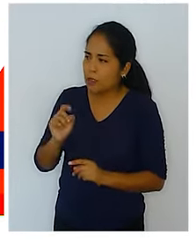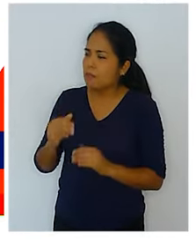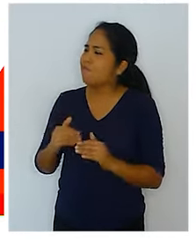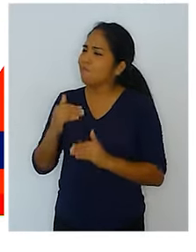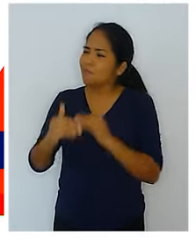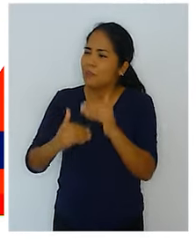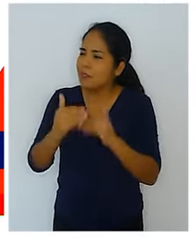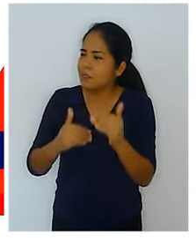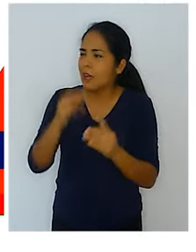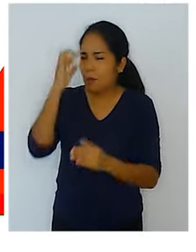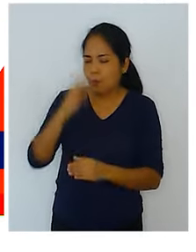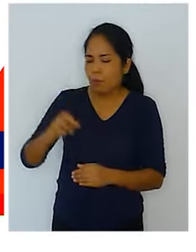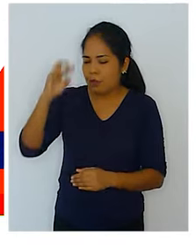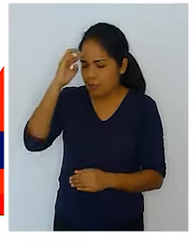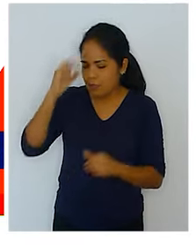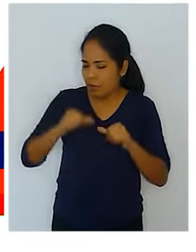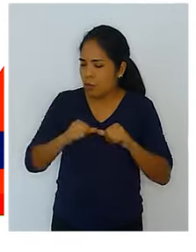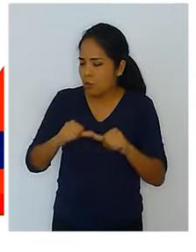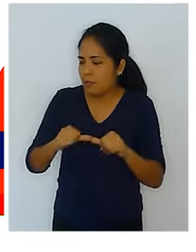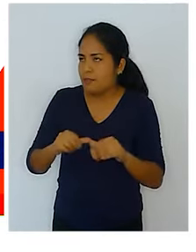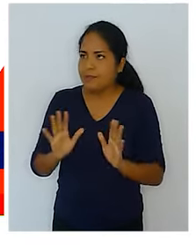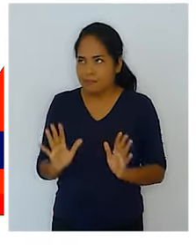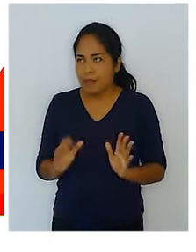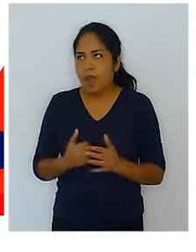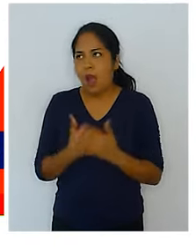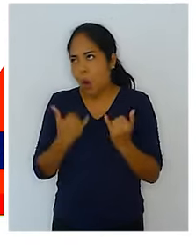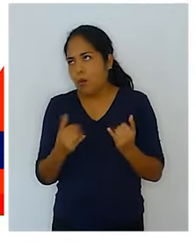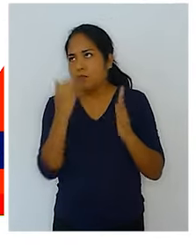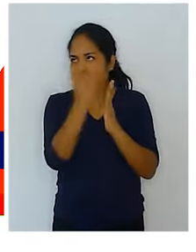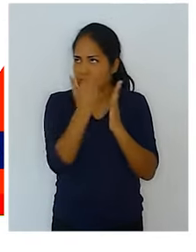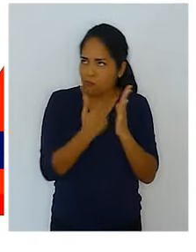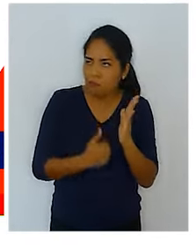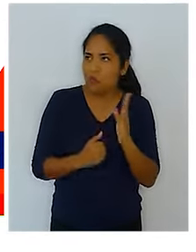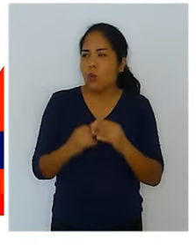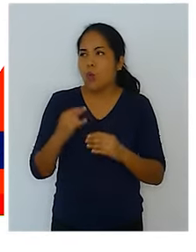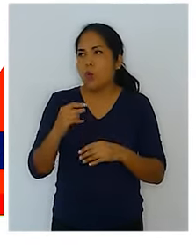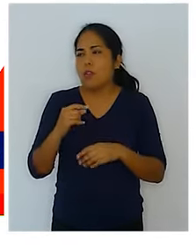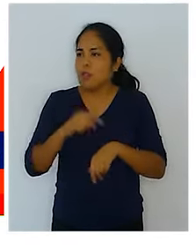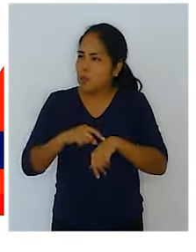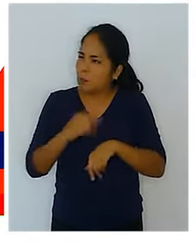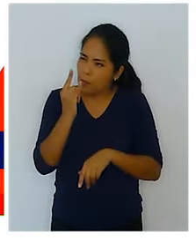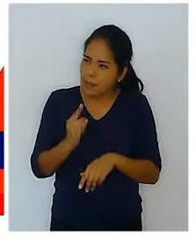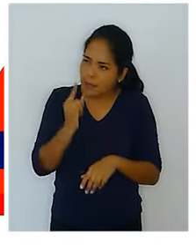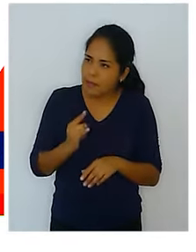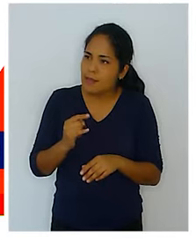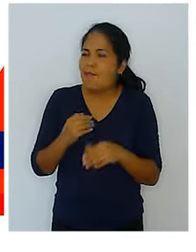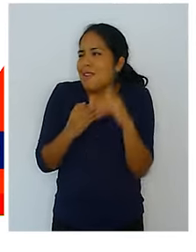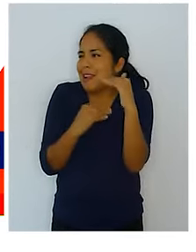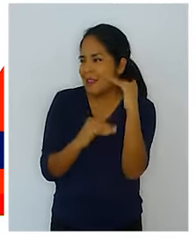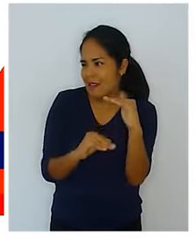cómo mirar en adelante para hacer esto una política permanente, porque el hecho de sacar un protocolo en medio de una emergencia